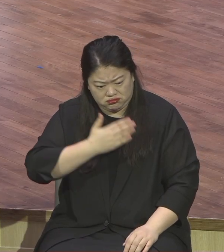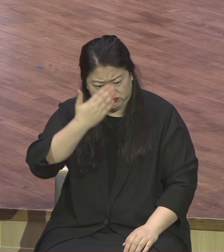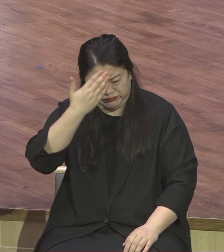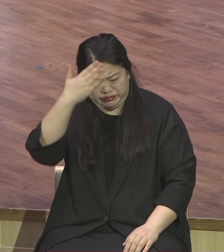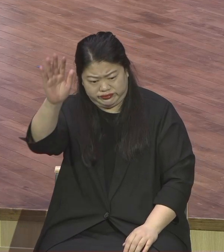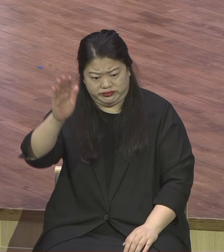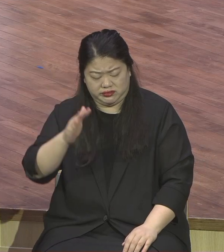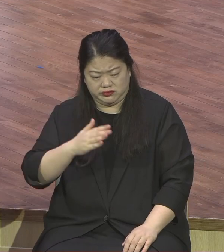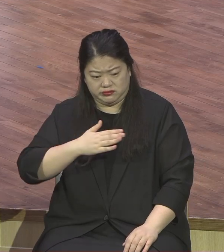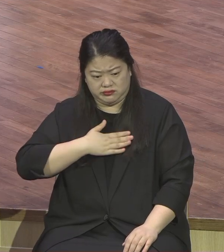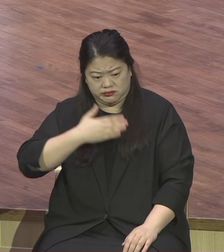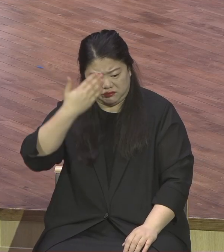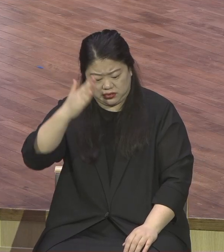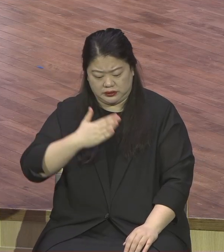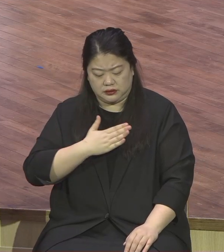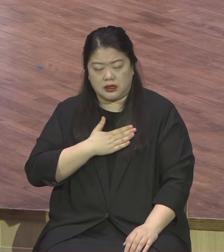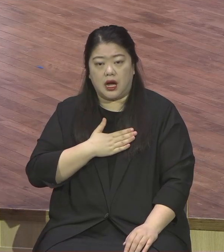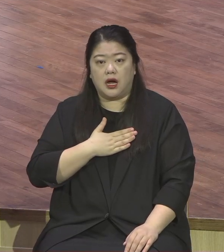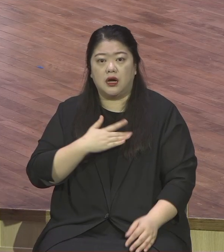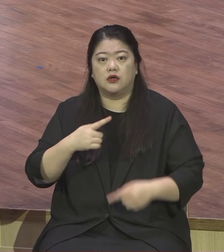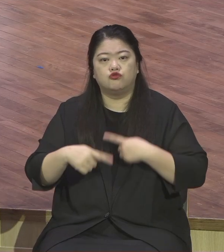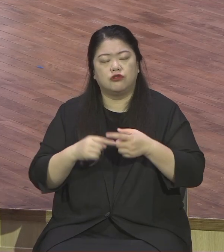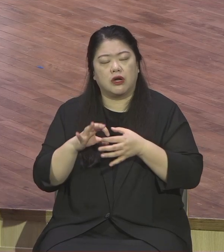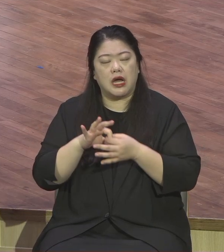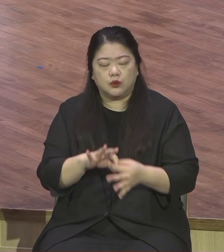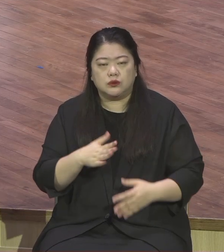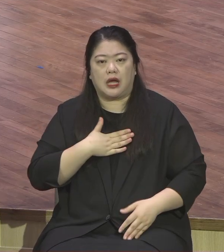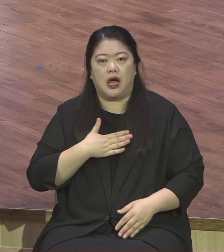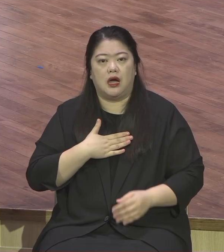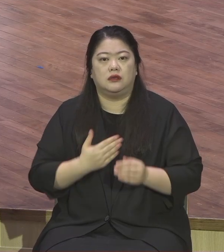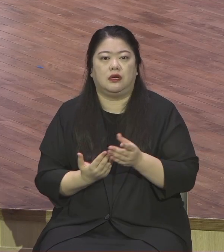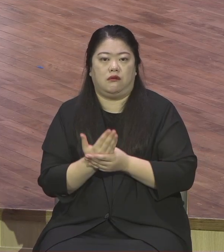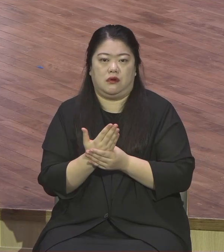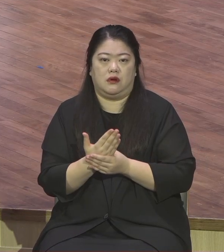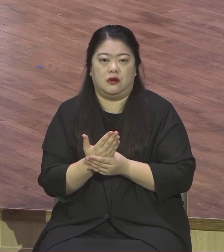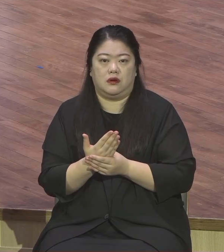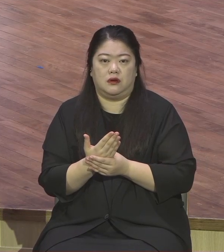오직 예수 그리스도를 바라보는